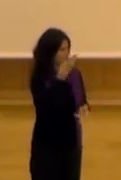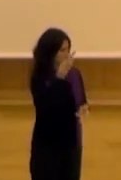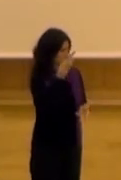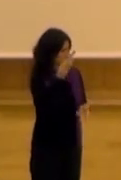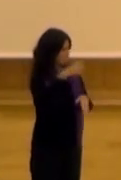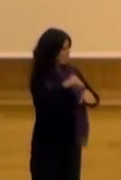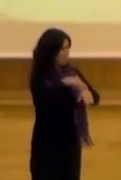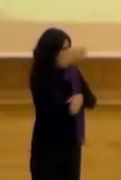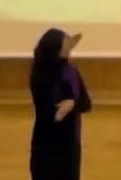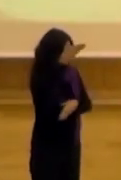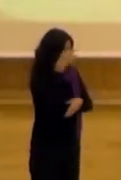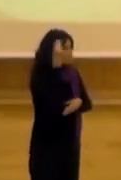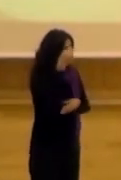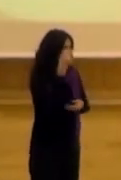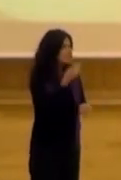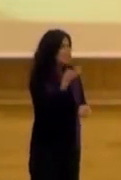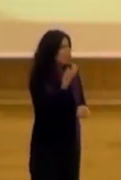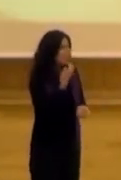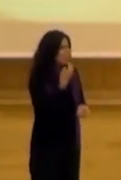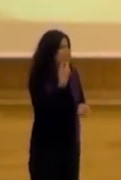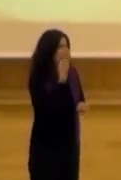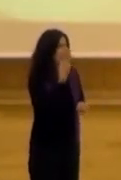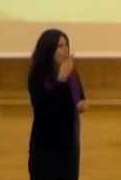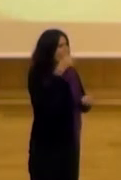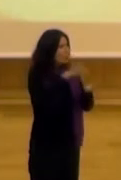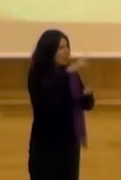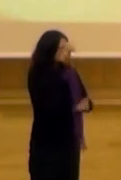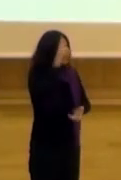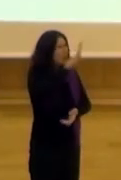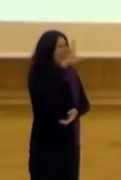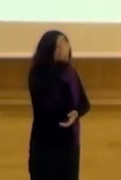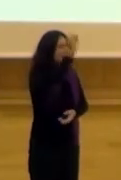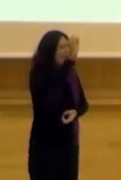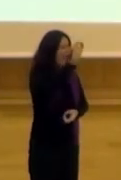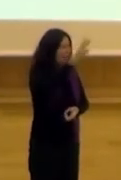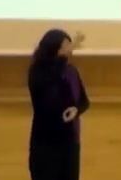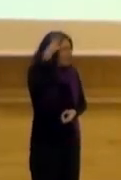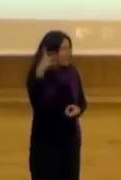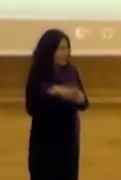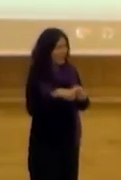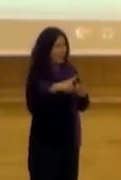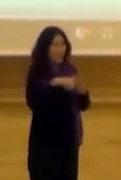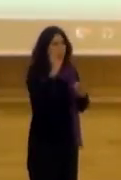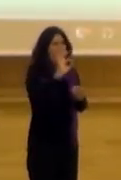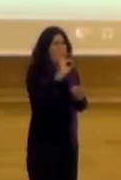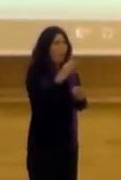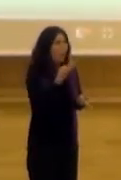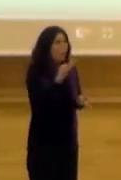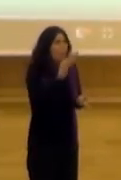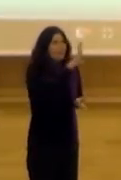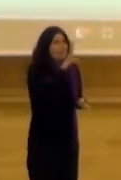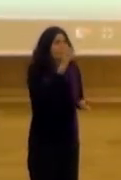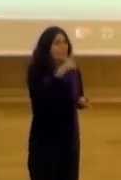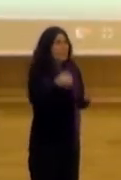donde tratan de pensar cómo sería la movilidad en una Madrid con 45 grados de calor, o cómo sería una movilidad en una Madrid que se está desertificando,